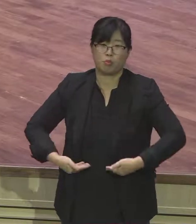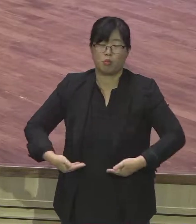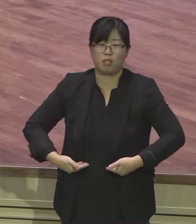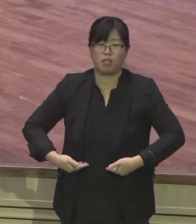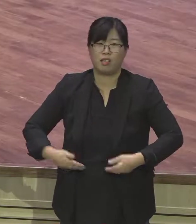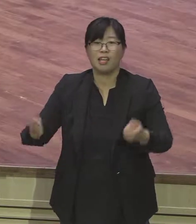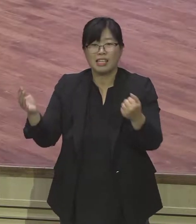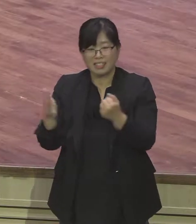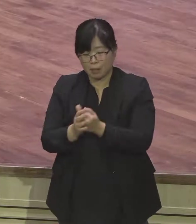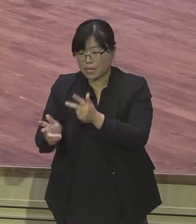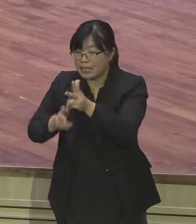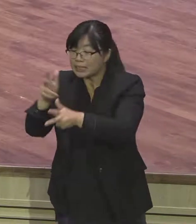신앙생활을 할 수 있도록